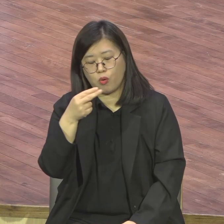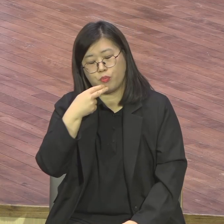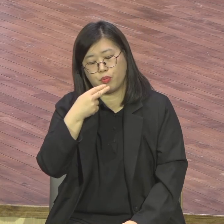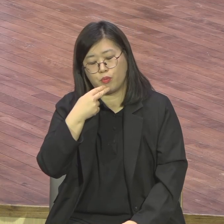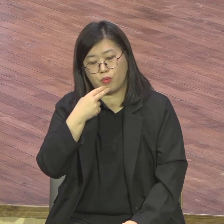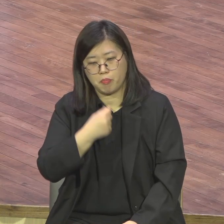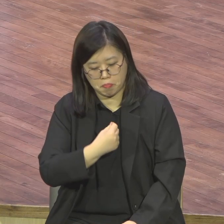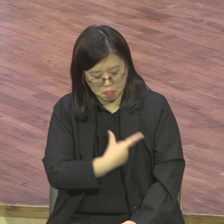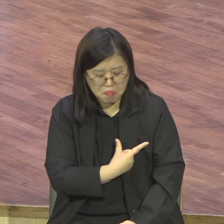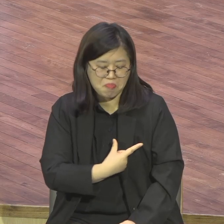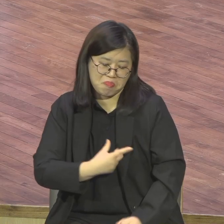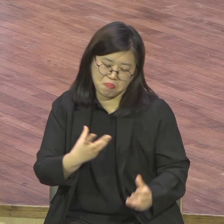그러니까